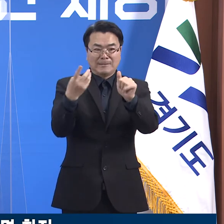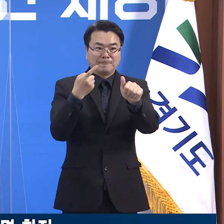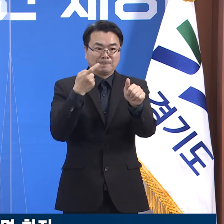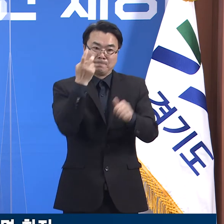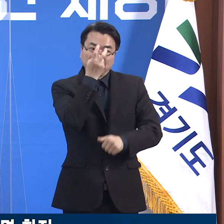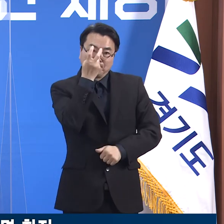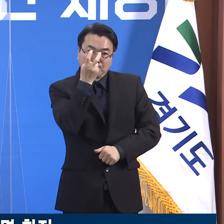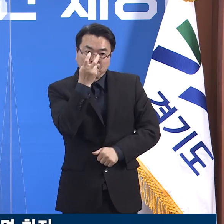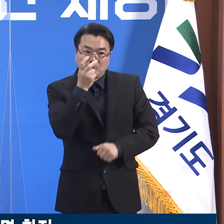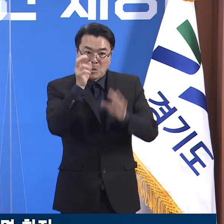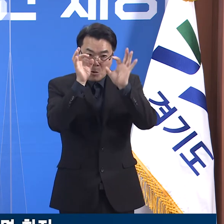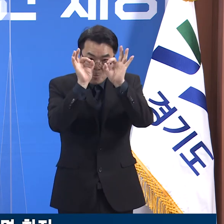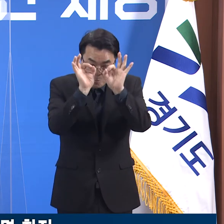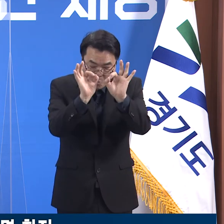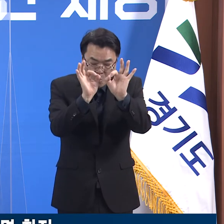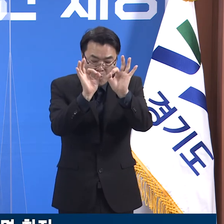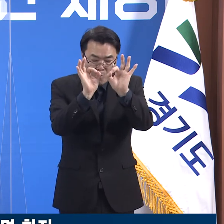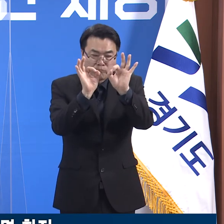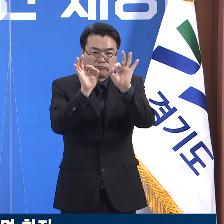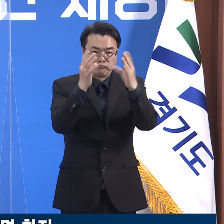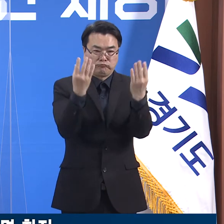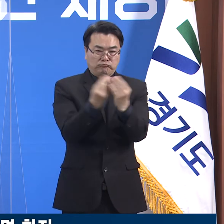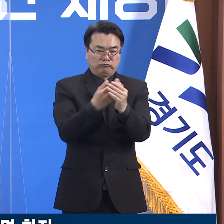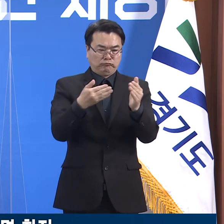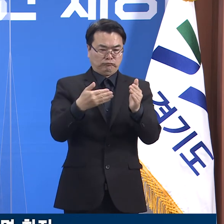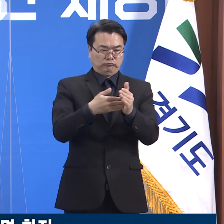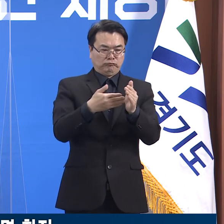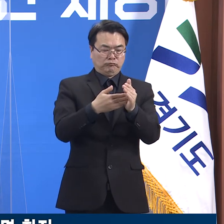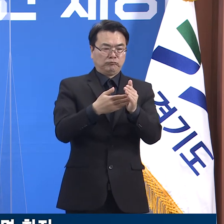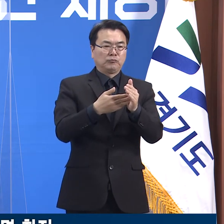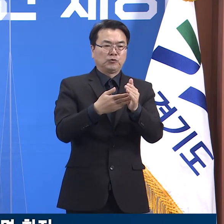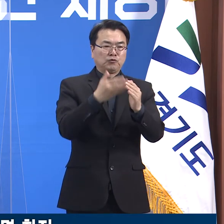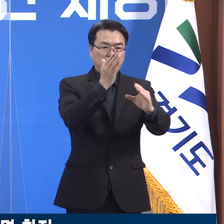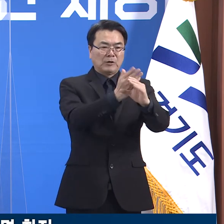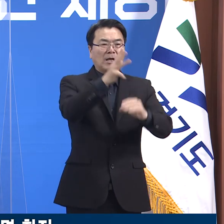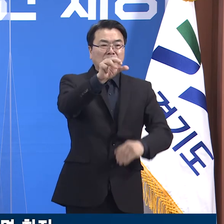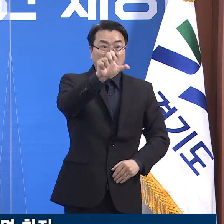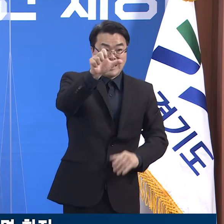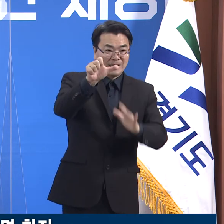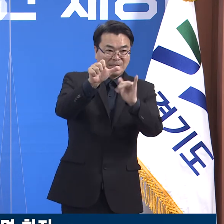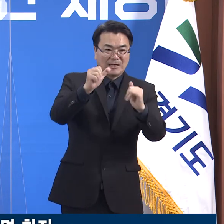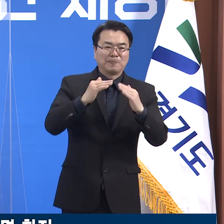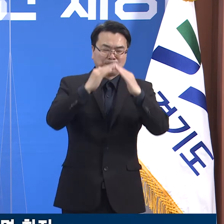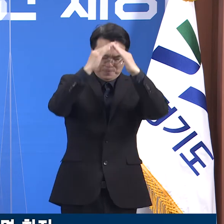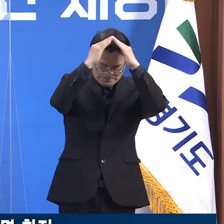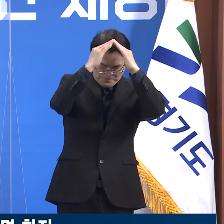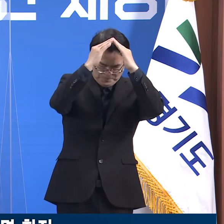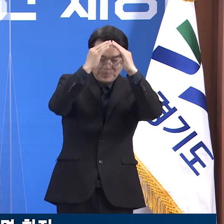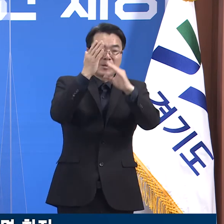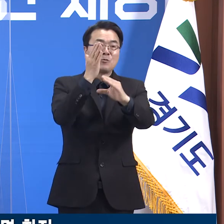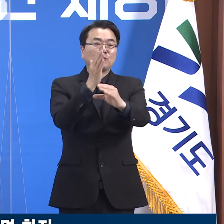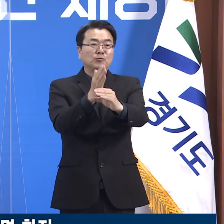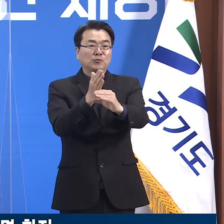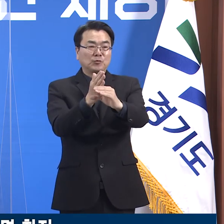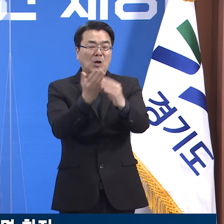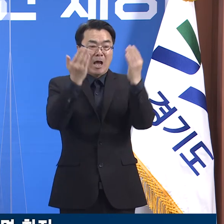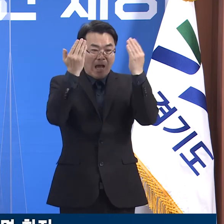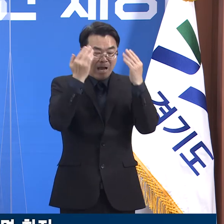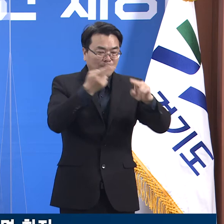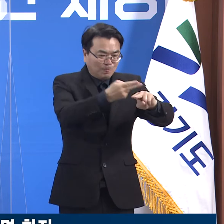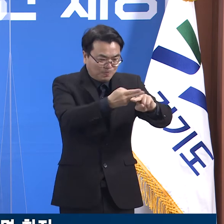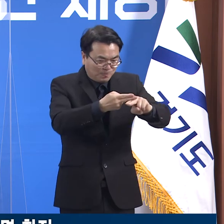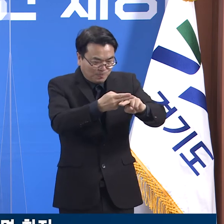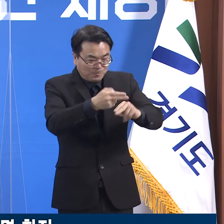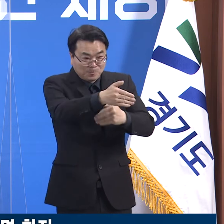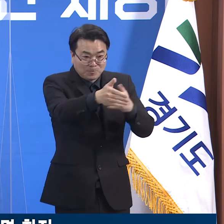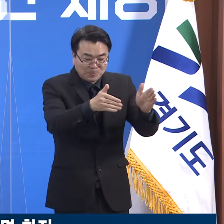일제검사는 완료되었고 이 중 35명은 자가격리 조치되었습니다. 학교 조리실은 자체적으로